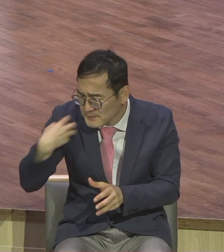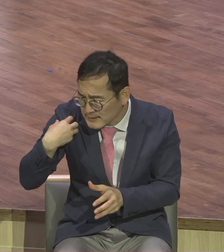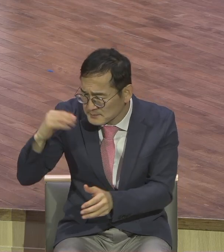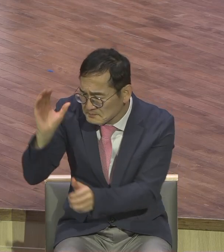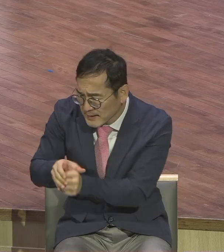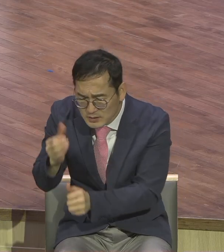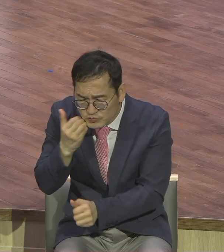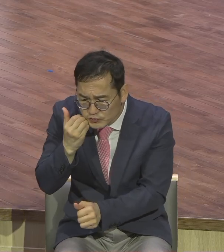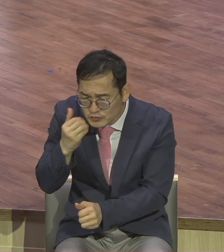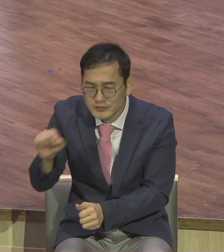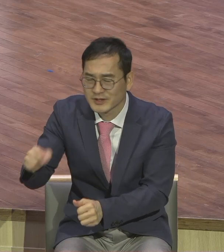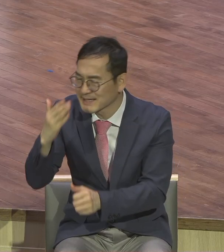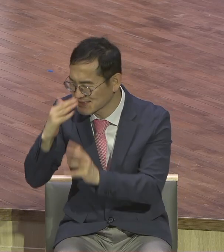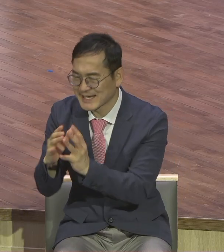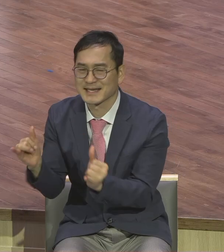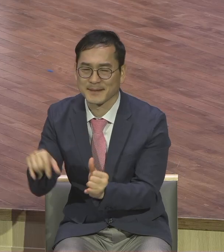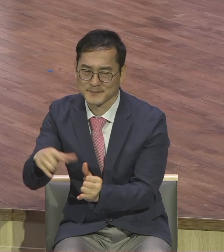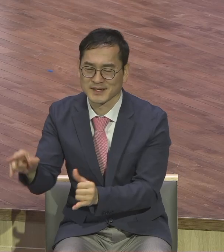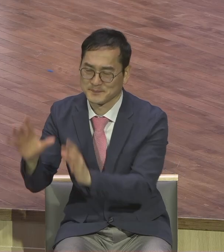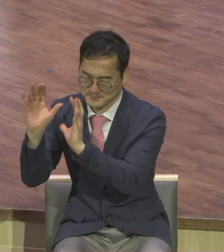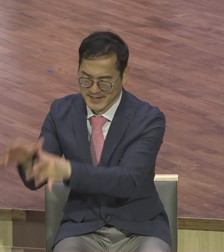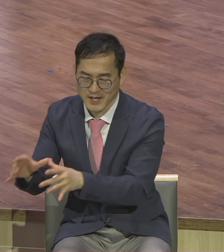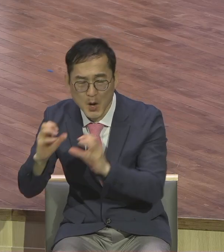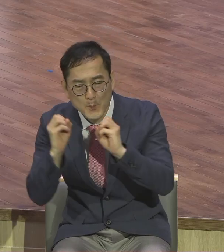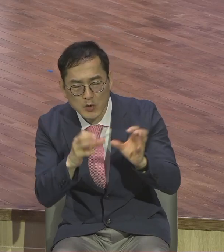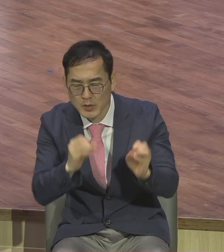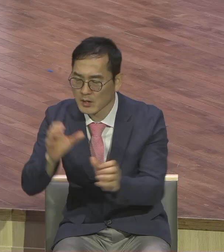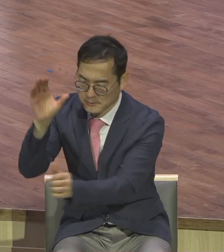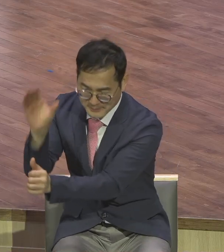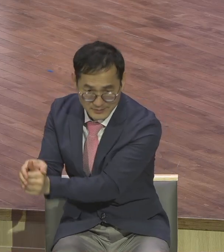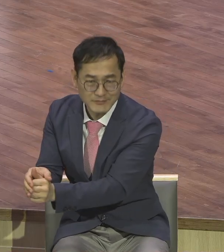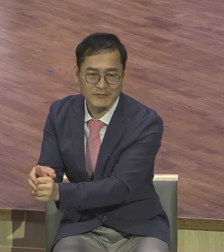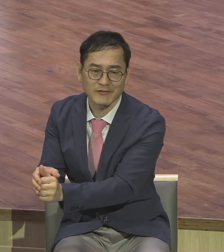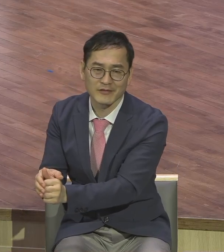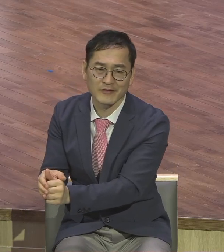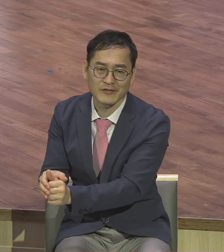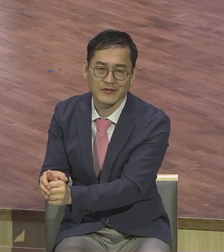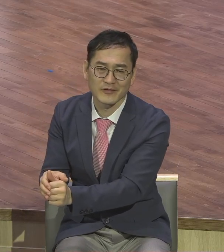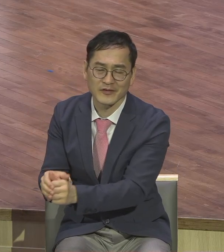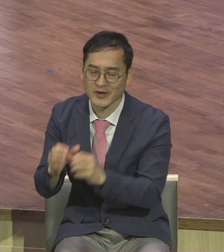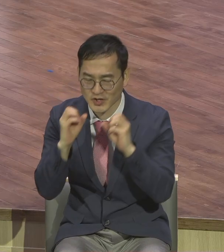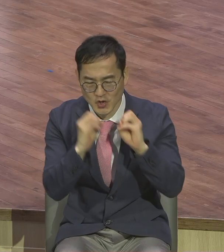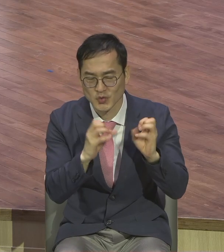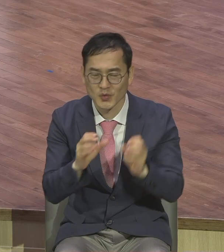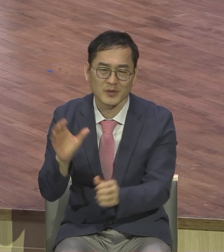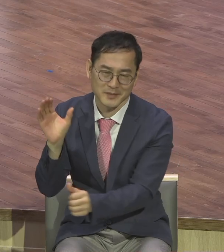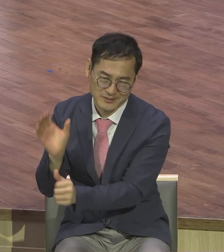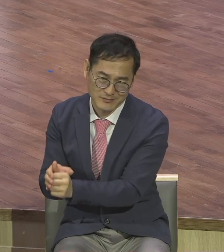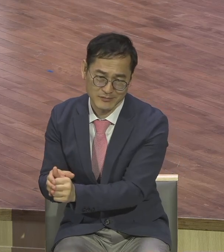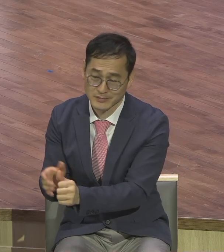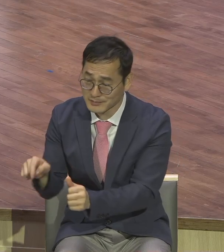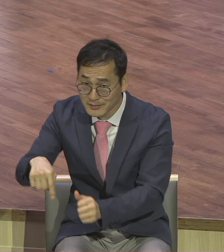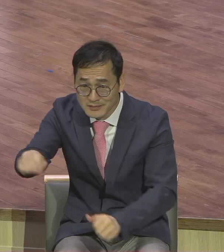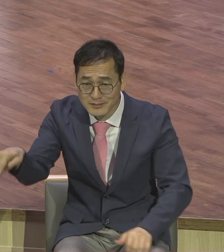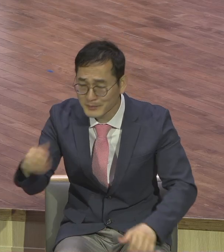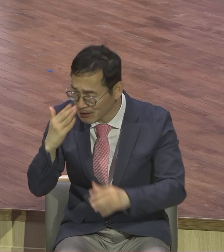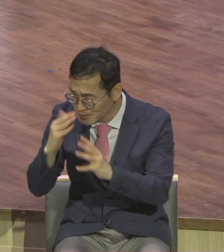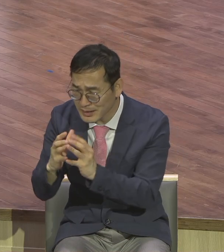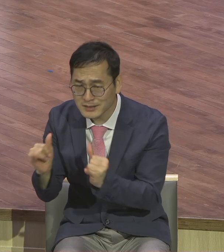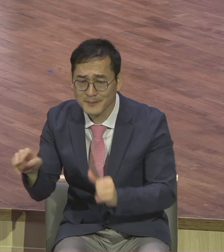인류를 살릴 역할을 때문에 그 택한 민족이 이스라엘이에요. 그런데 이스라엘 민족은 단순히 자기들의